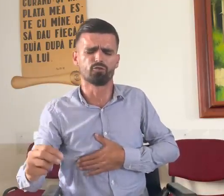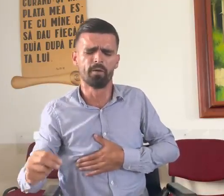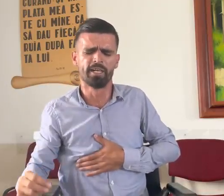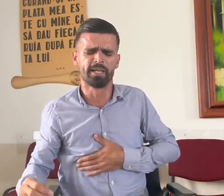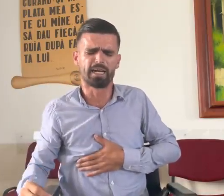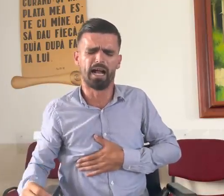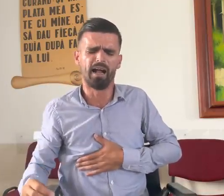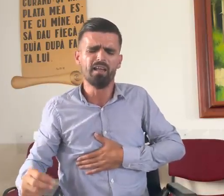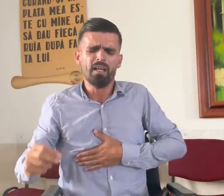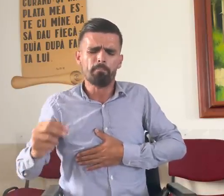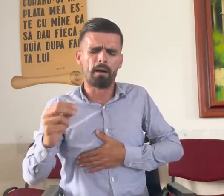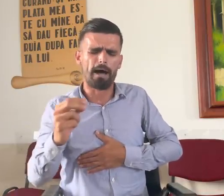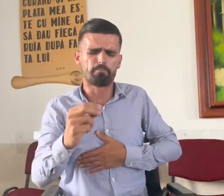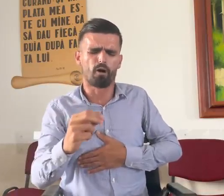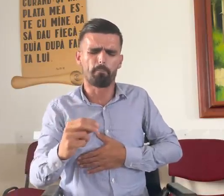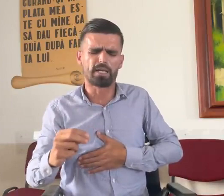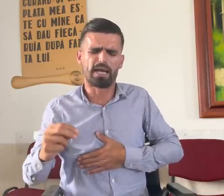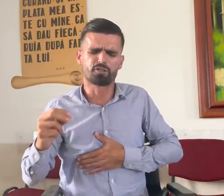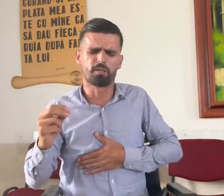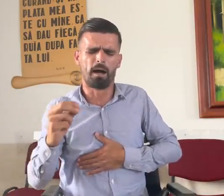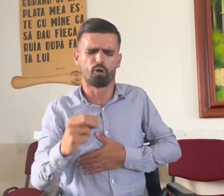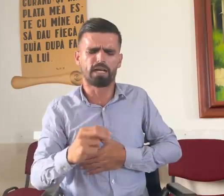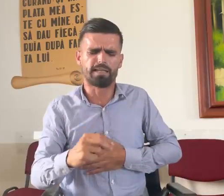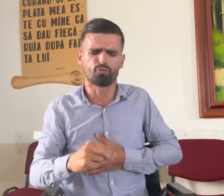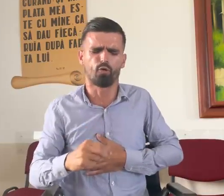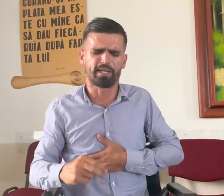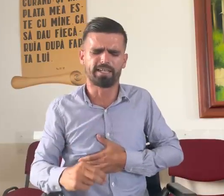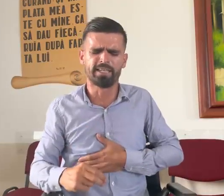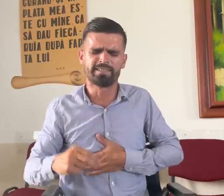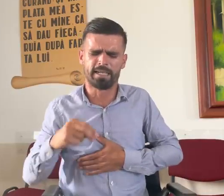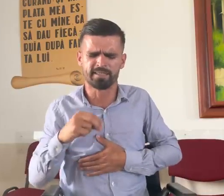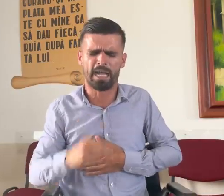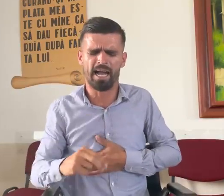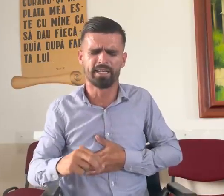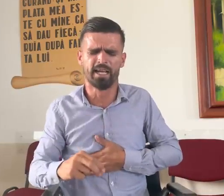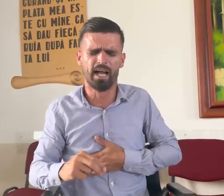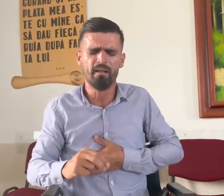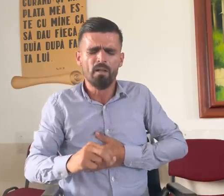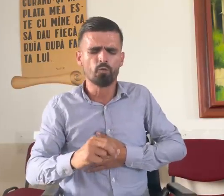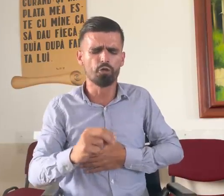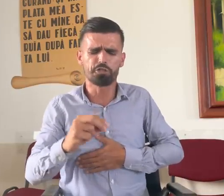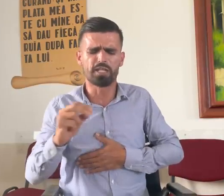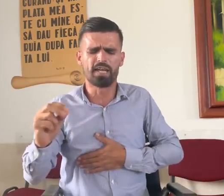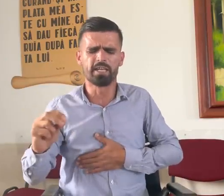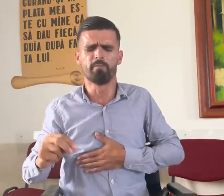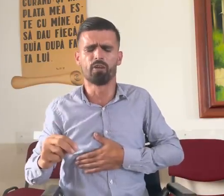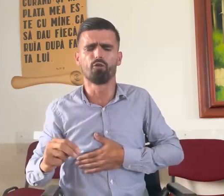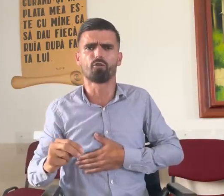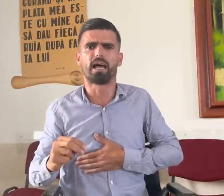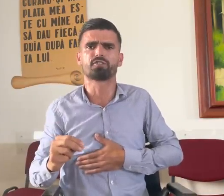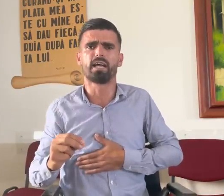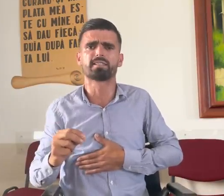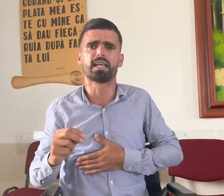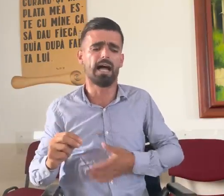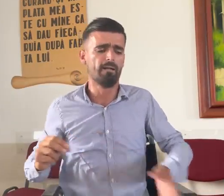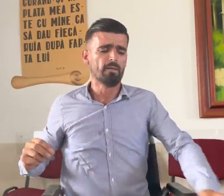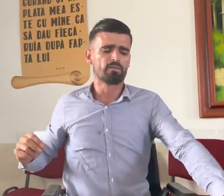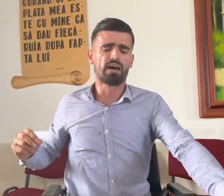duminica, m-am apropiat și m-am rugat cu credință în taină, nu știa nimeni lucrul acesta, dar